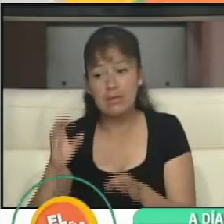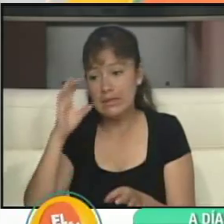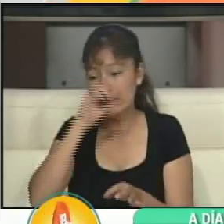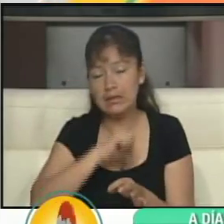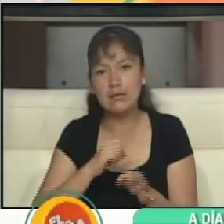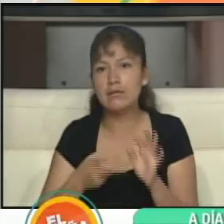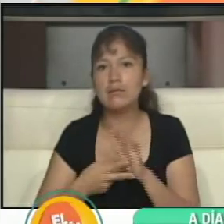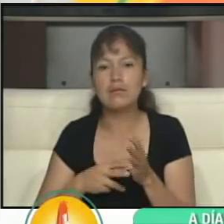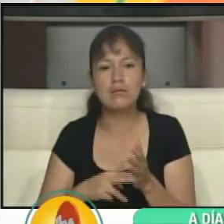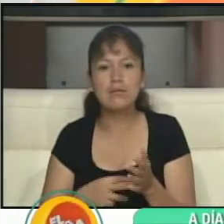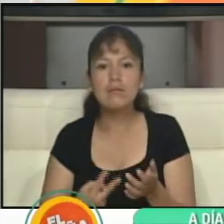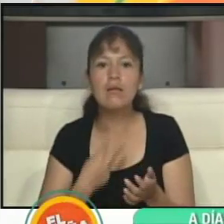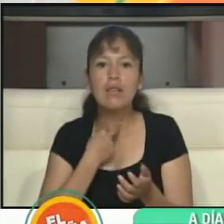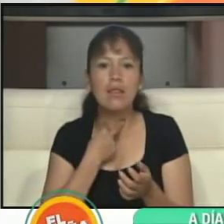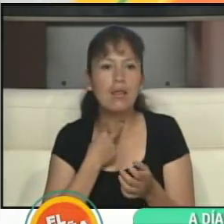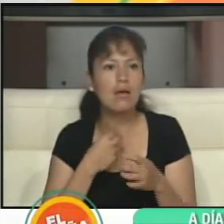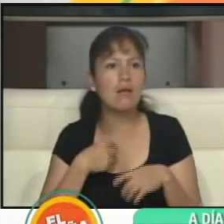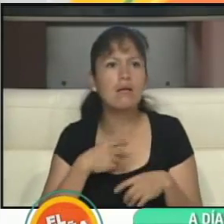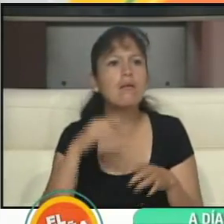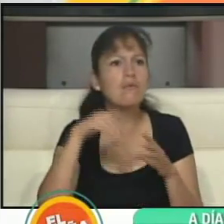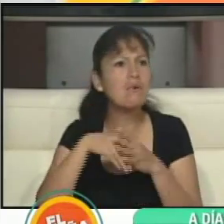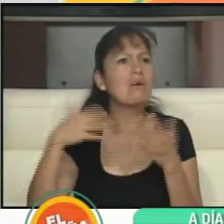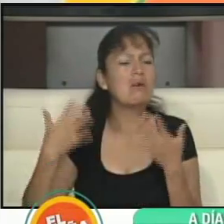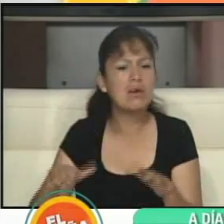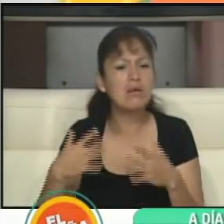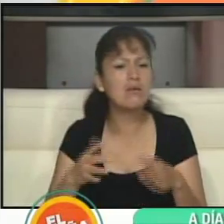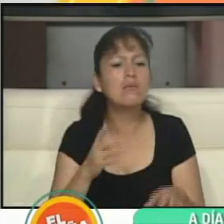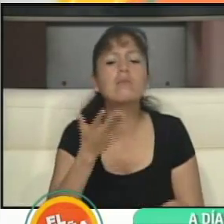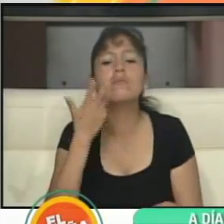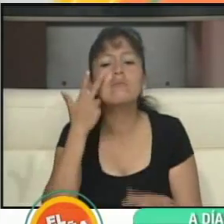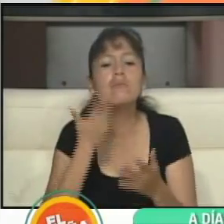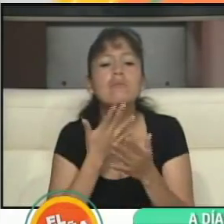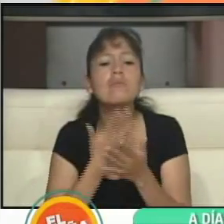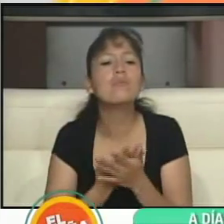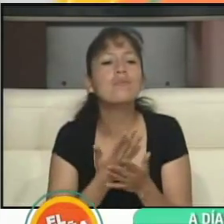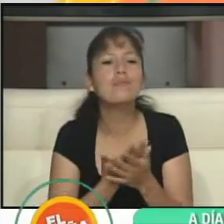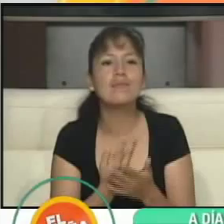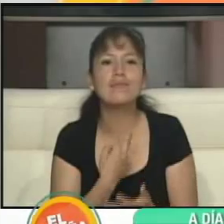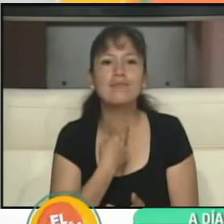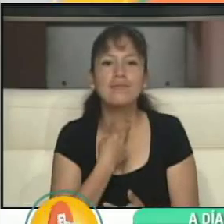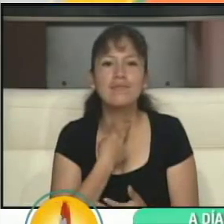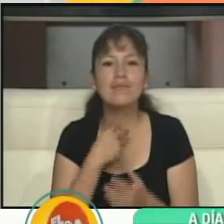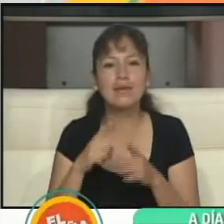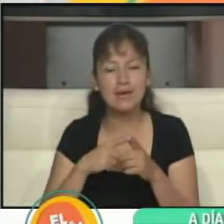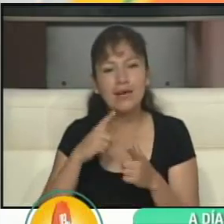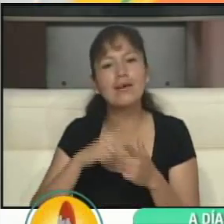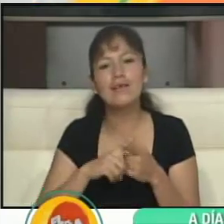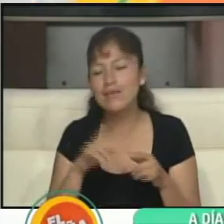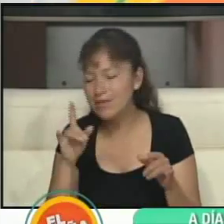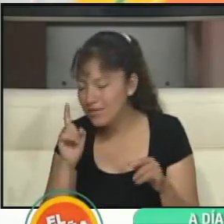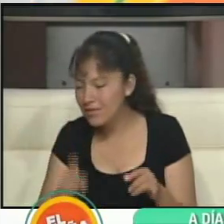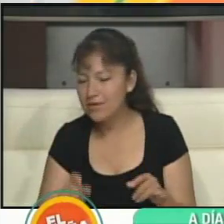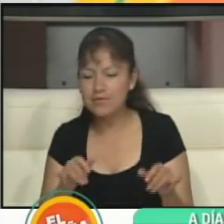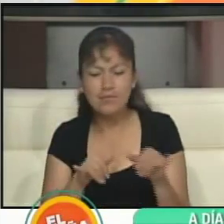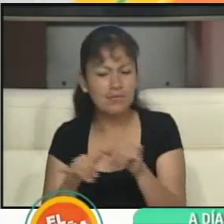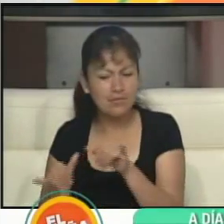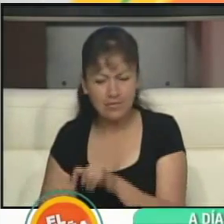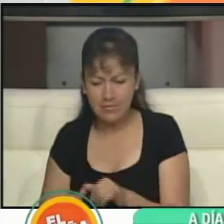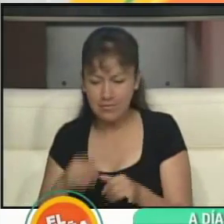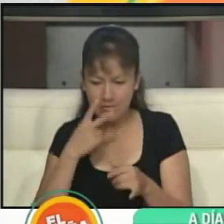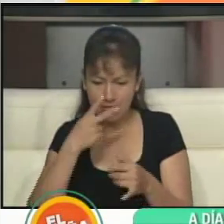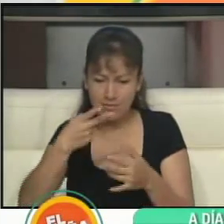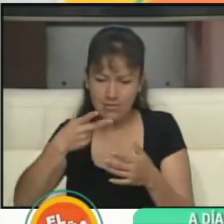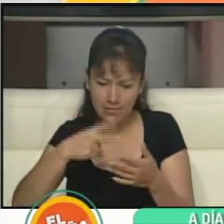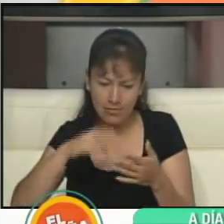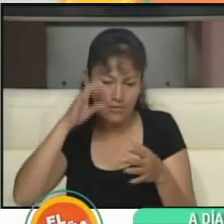constancia de que he realizado el voto y el certificado de sufragio tiene que tener básicamente los mismos datos que la cédula, ¿no? Exactamente.